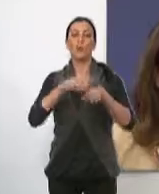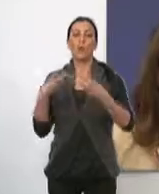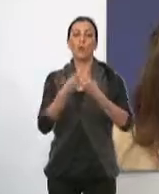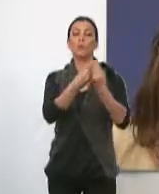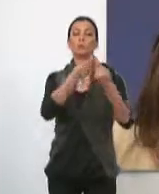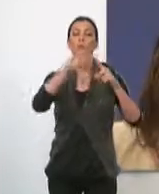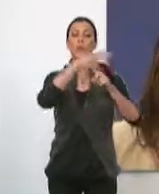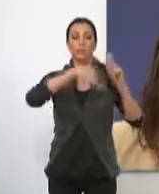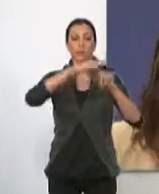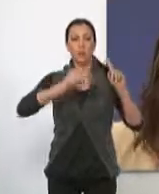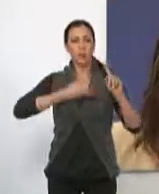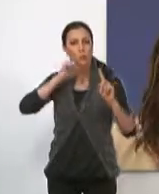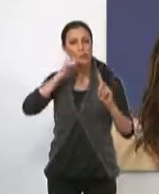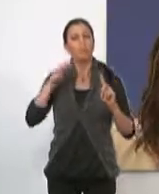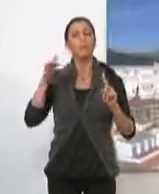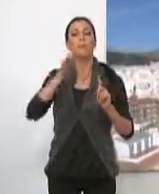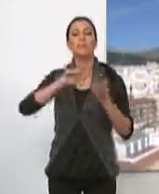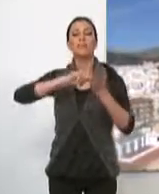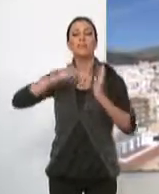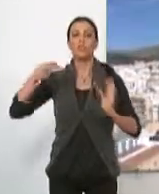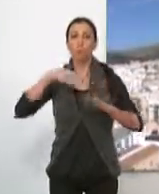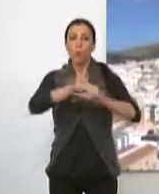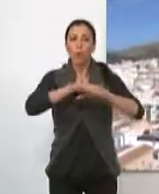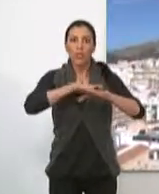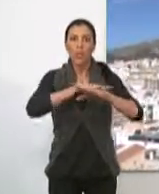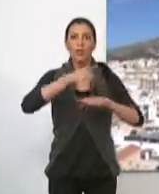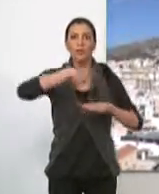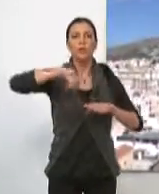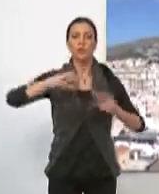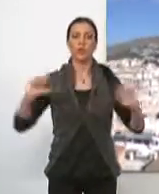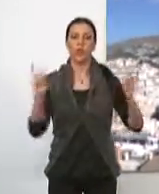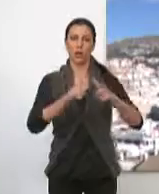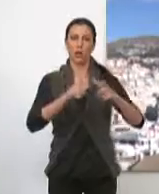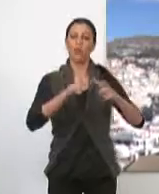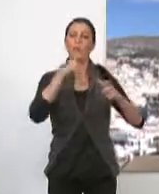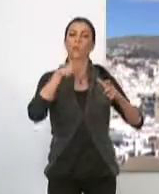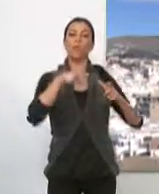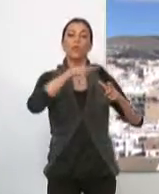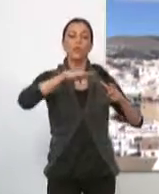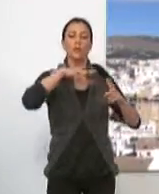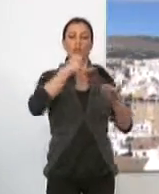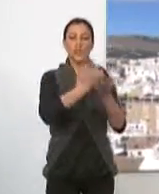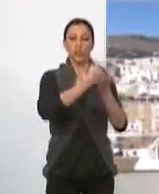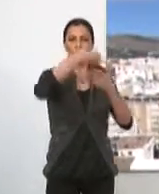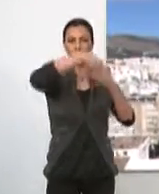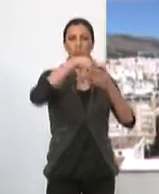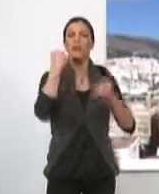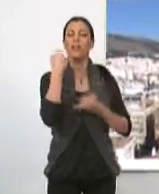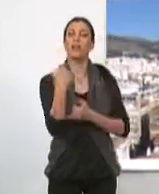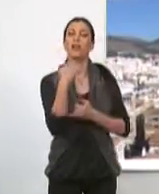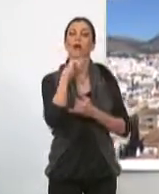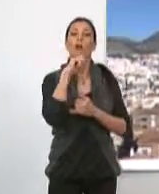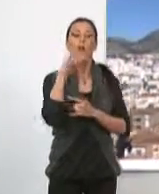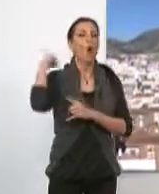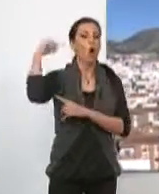junto al delegado municipal de medioambiente del Ayuntamiento de Motril y técnicos municipales, se han reunido con el miembro del Instituto de la